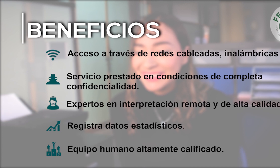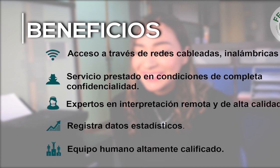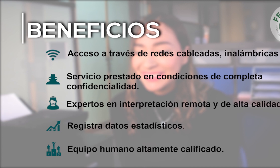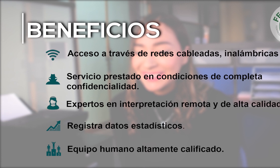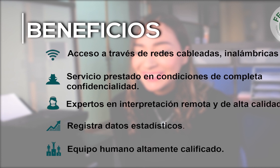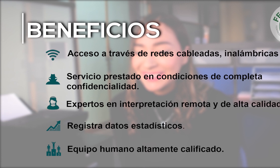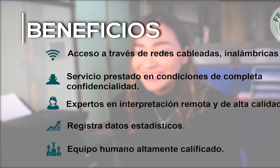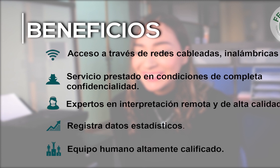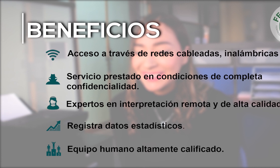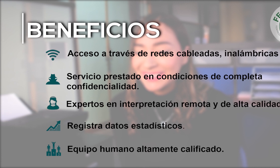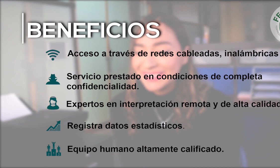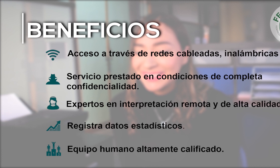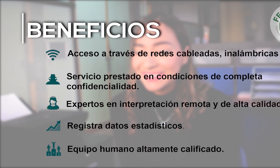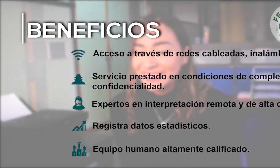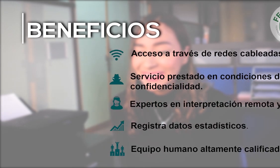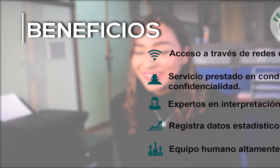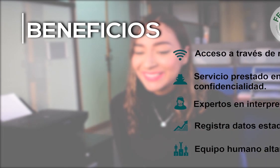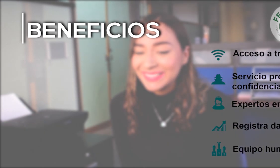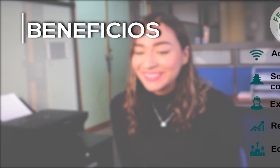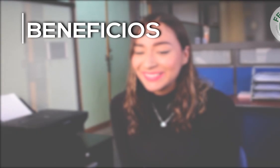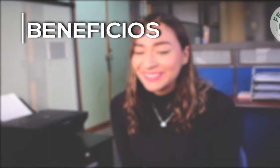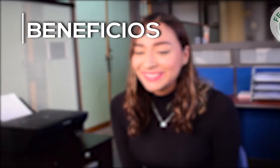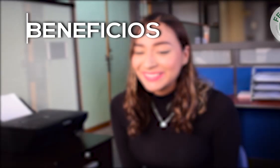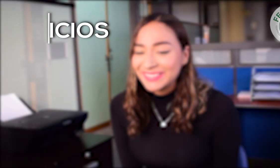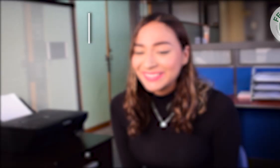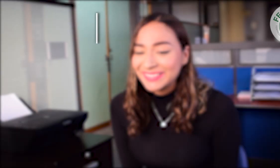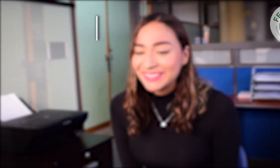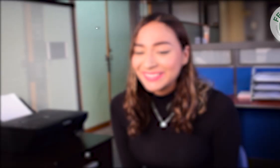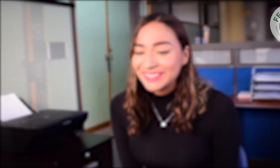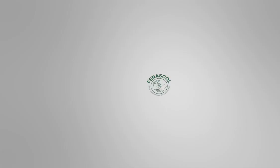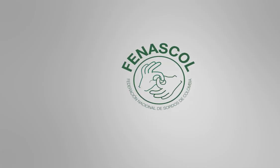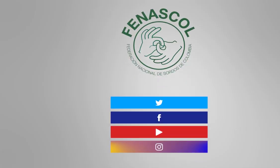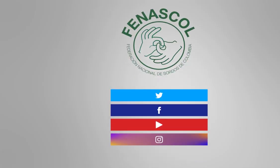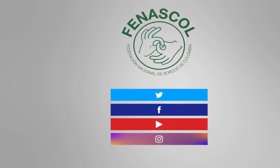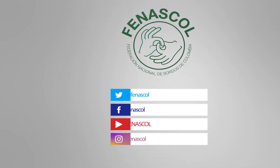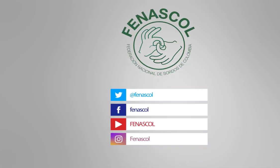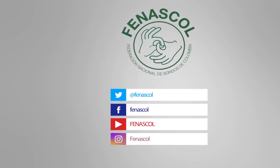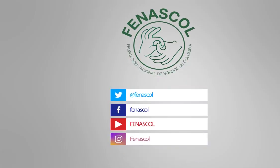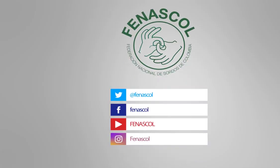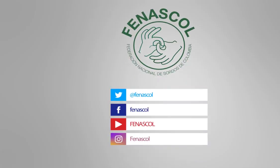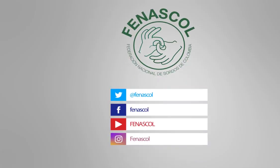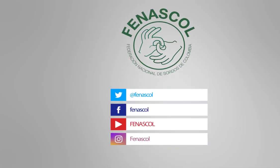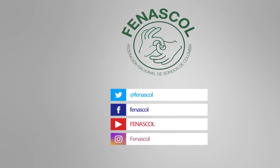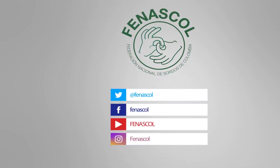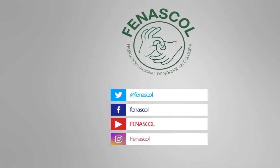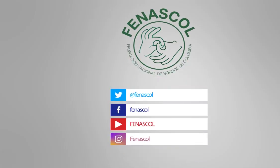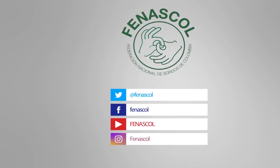y un equipo humano altamente calificado. Porque la accesibilidad ya no es cosa del futuro, de la mano de Servir.